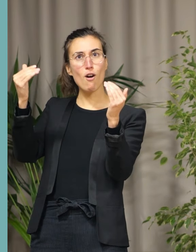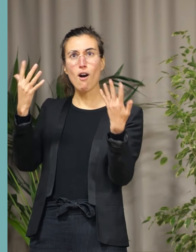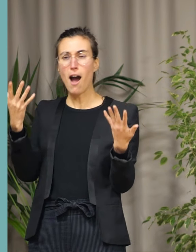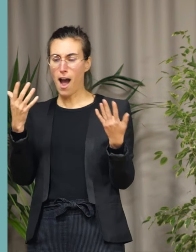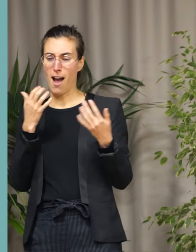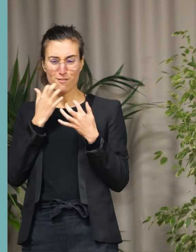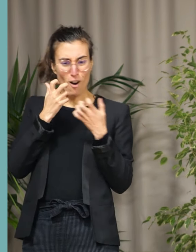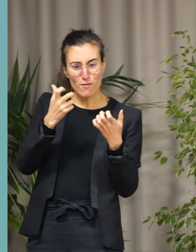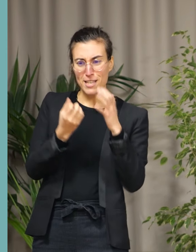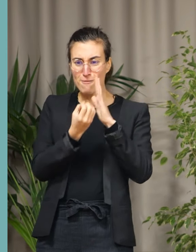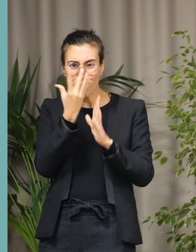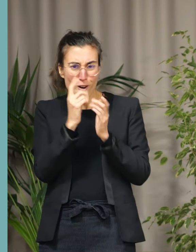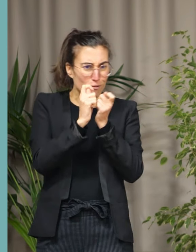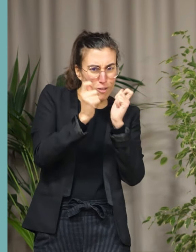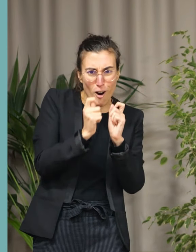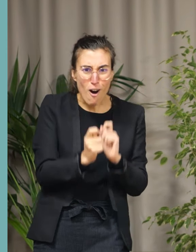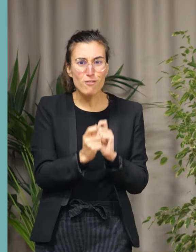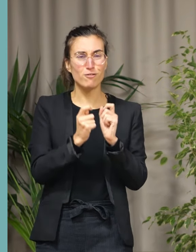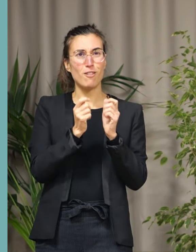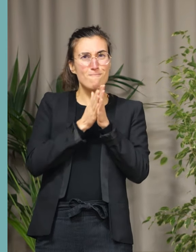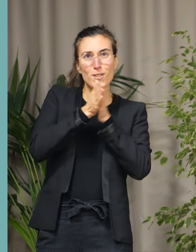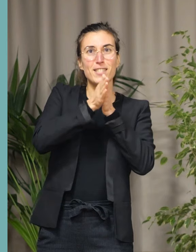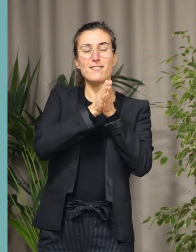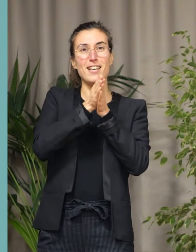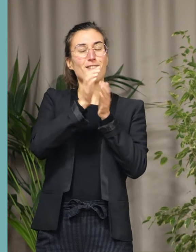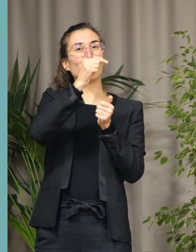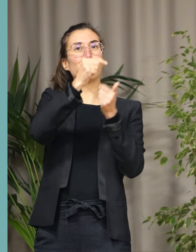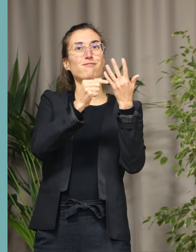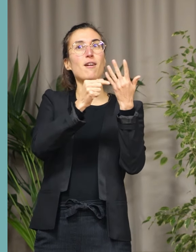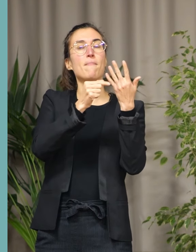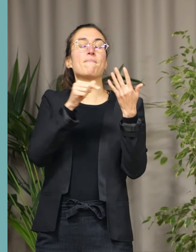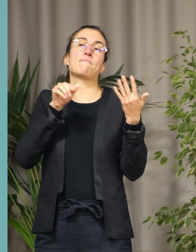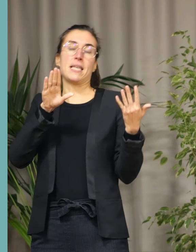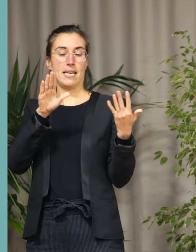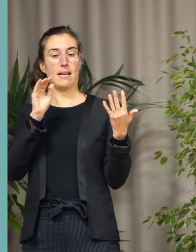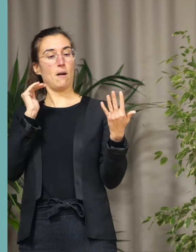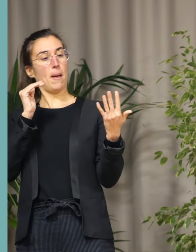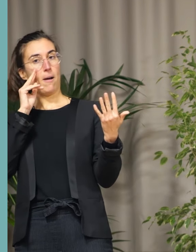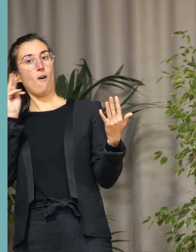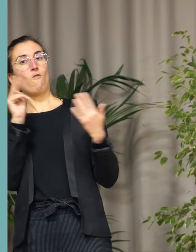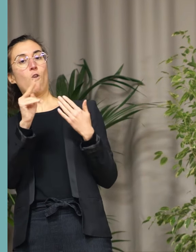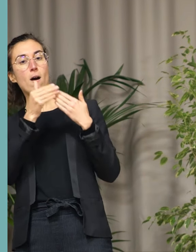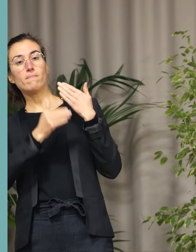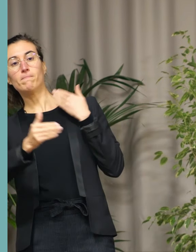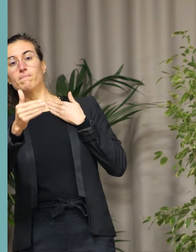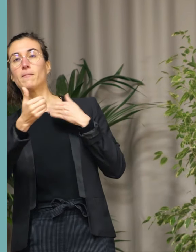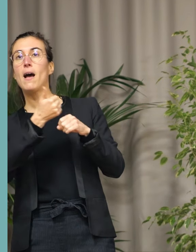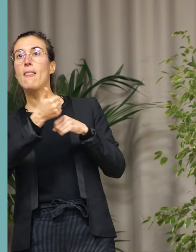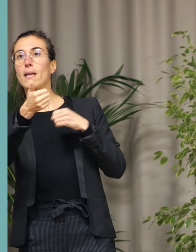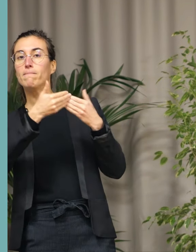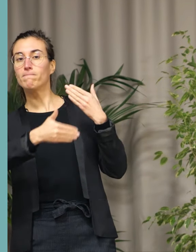volontés, cela doit être aussi une vision réaliste de l'année que l'on aborde.